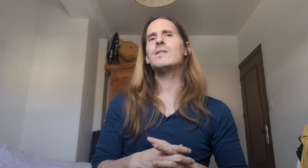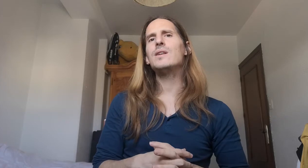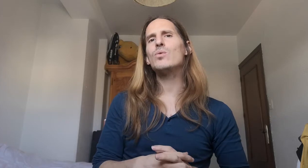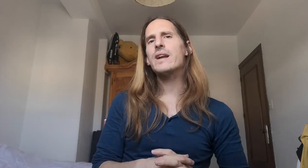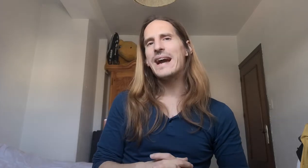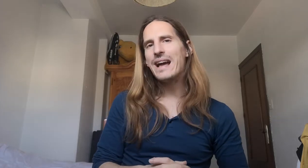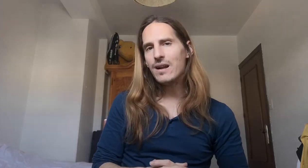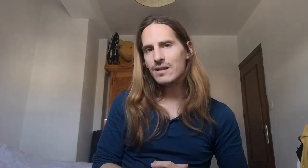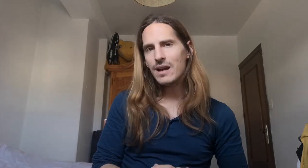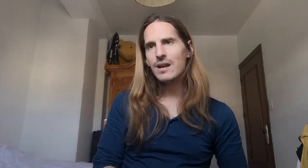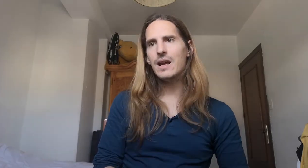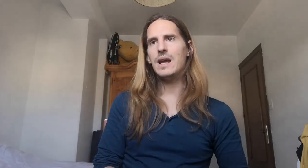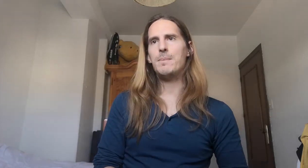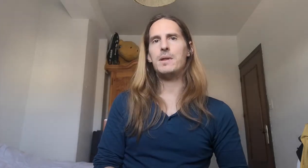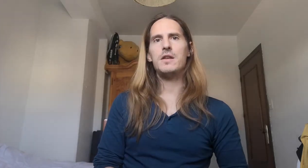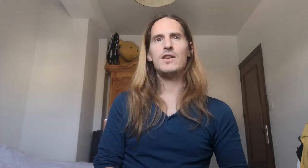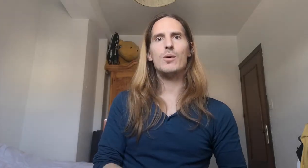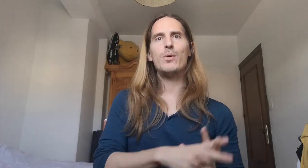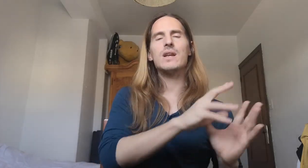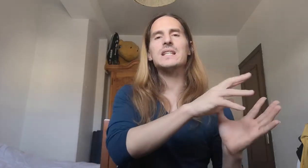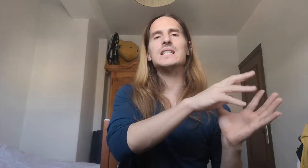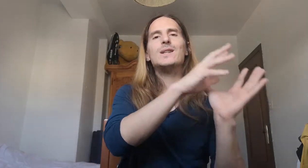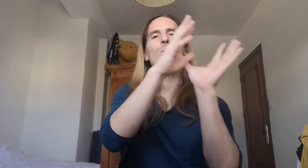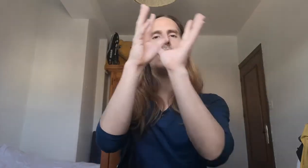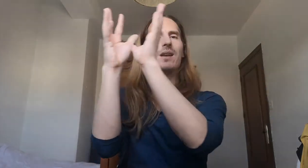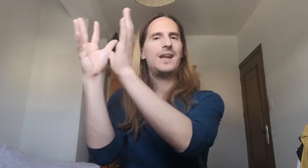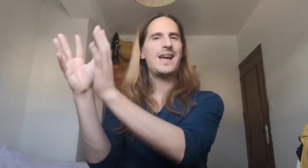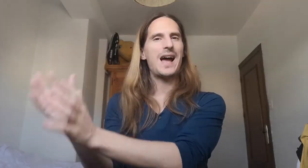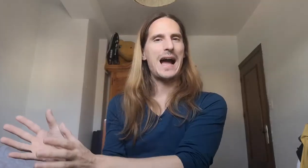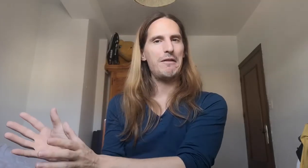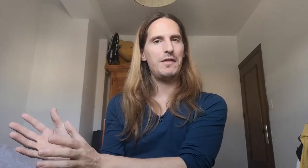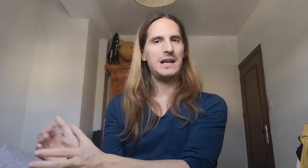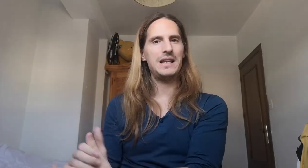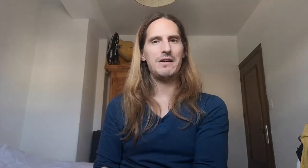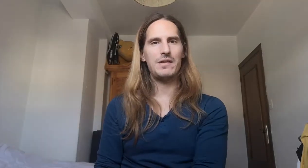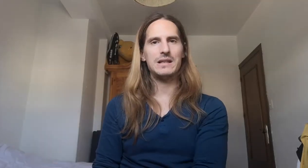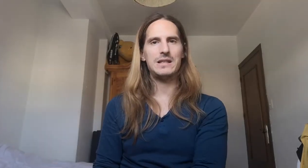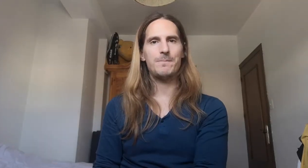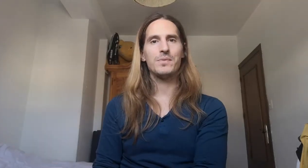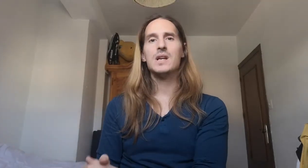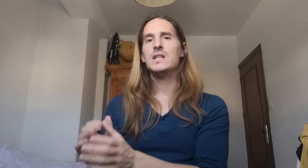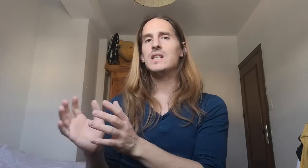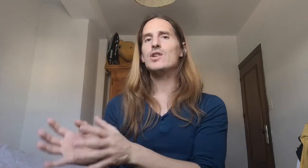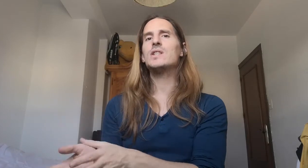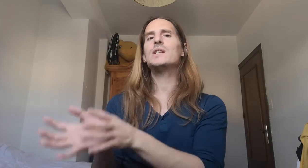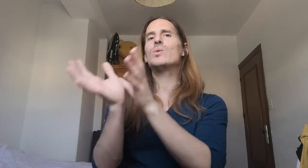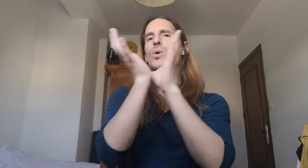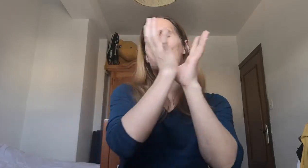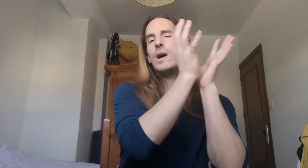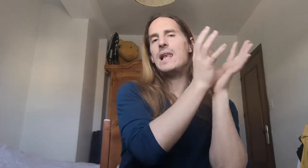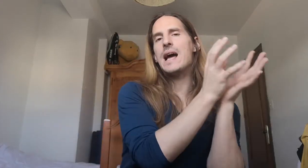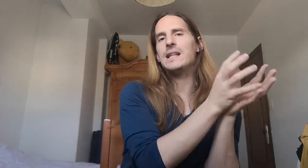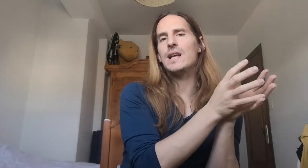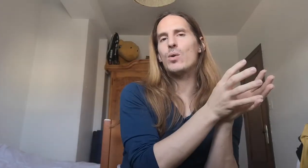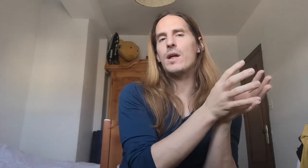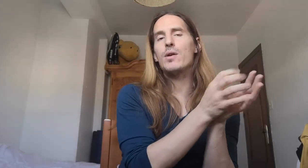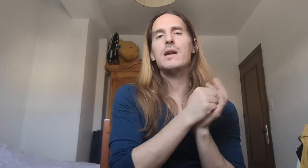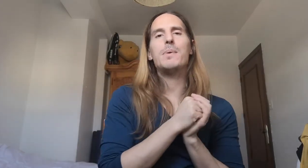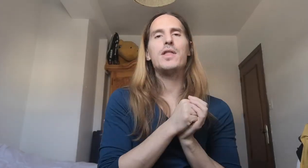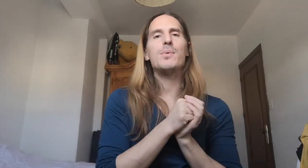tienen un carácter específico porque se sitúan al final de la frase. Si yo sitúo la interrogación al principio